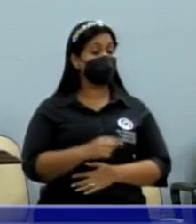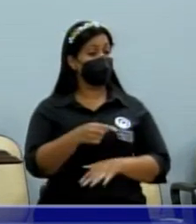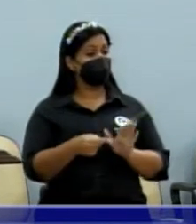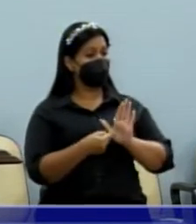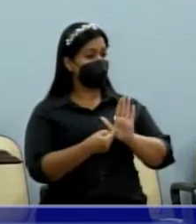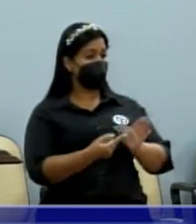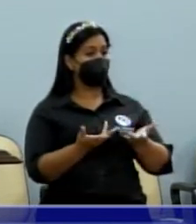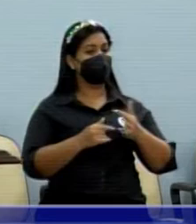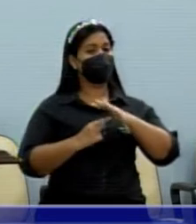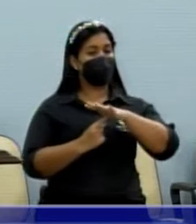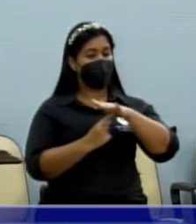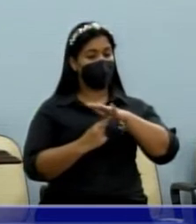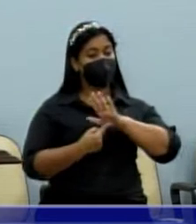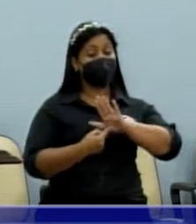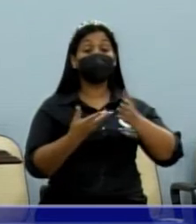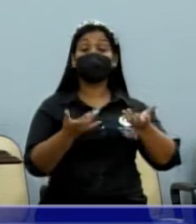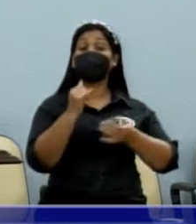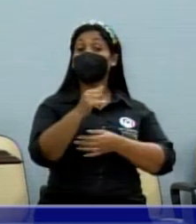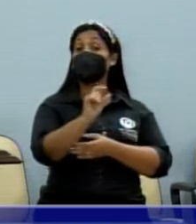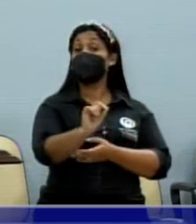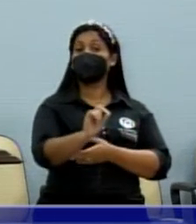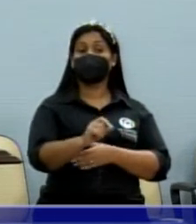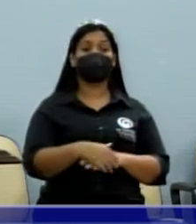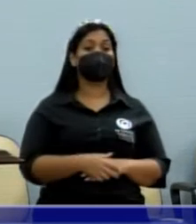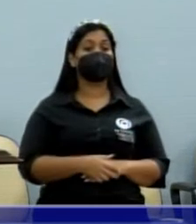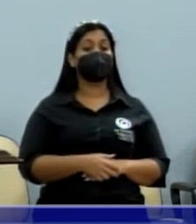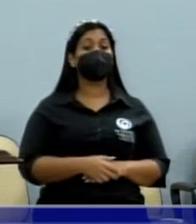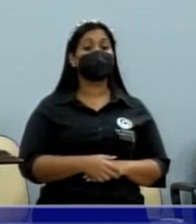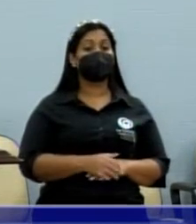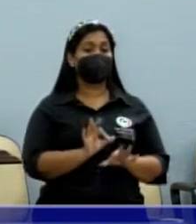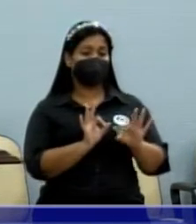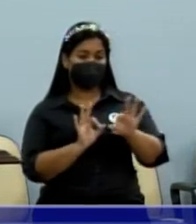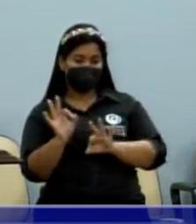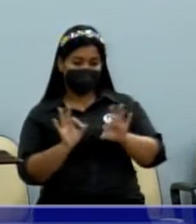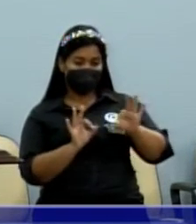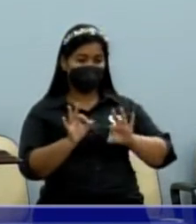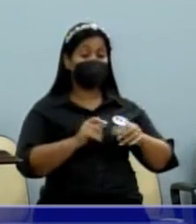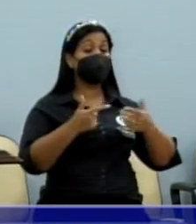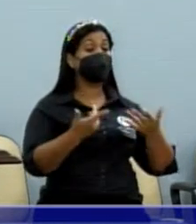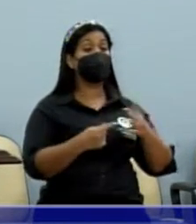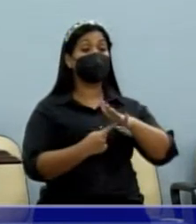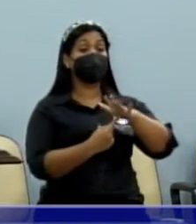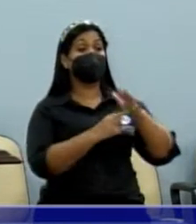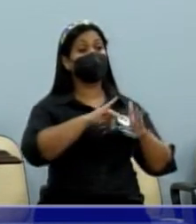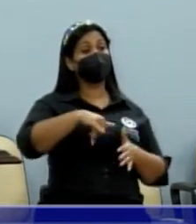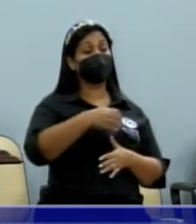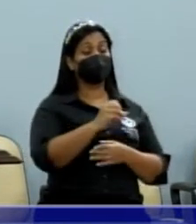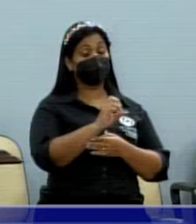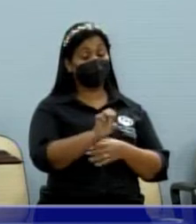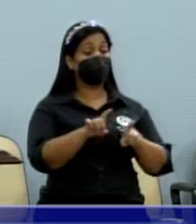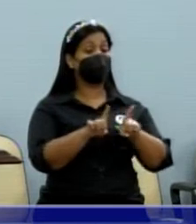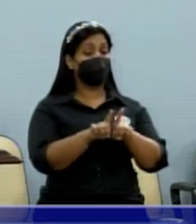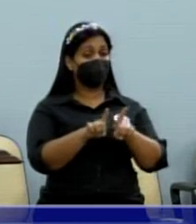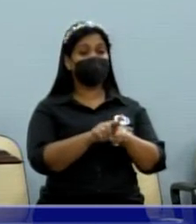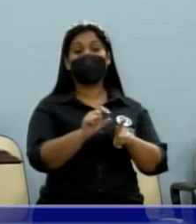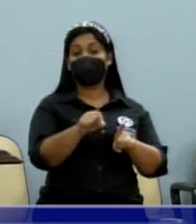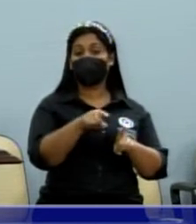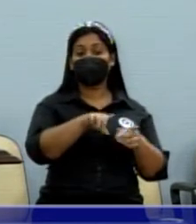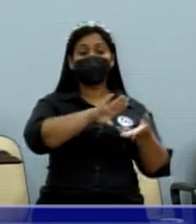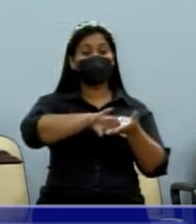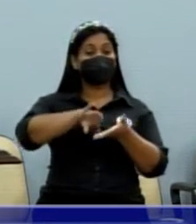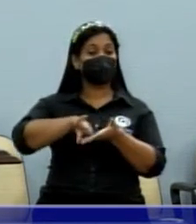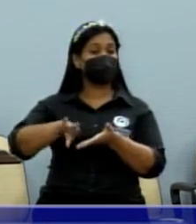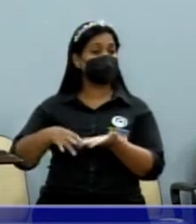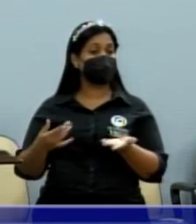muitas praças aí, queria falar para o senhor que a revitalização da praça José Minelli, também o senhor não tirou